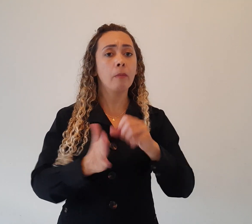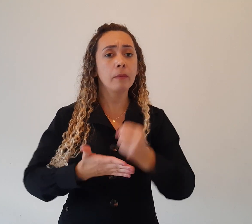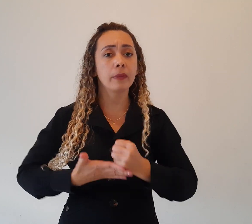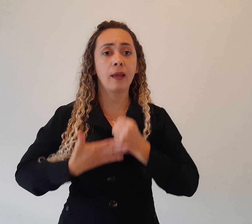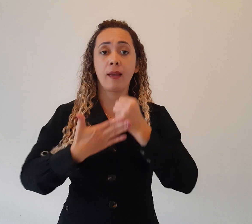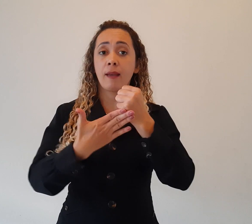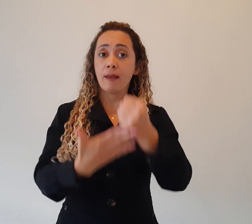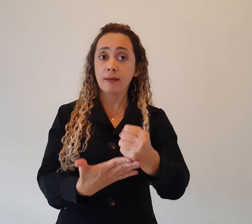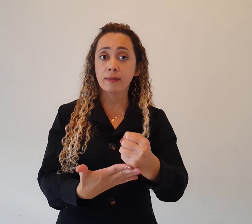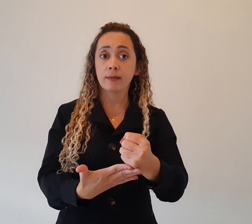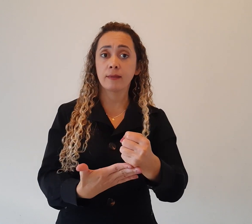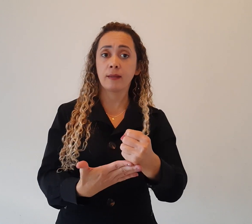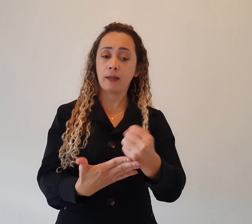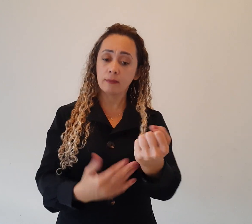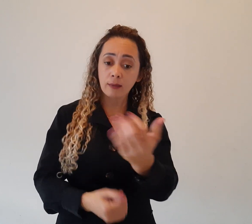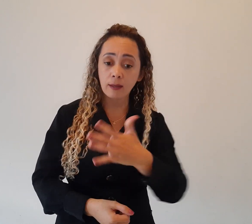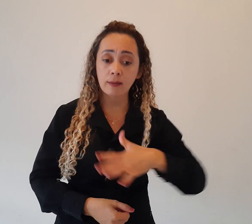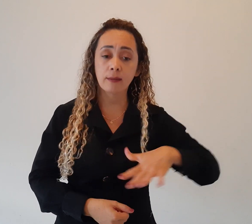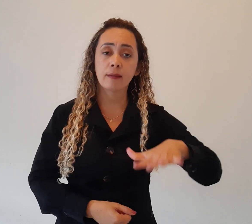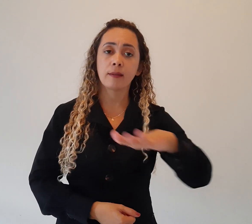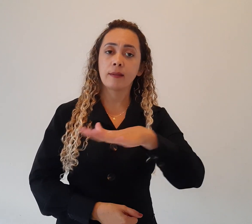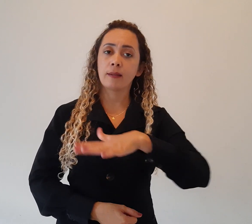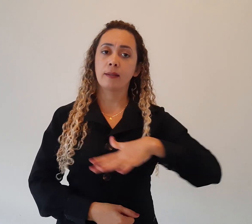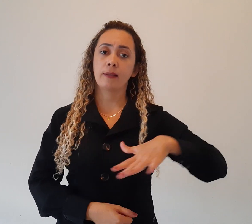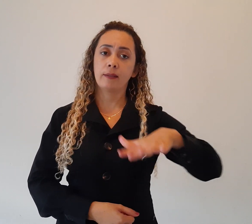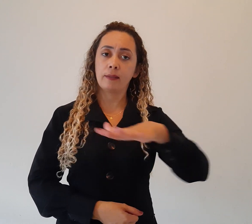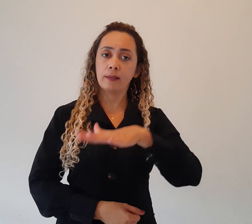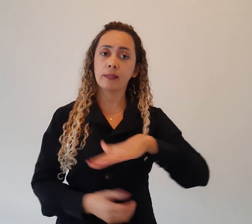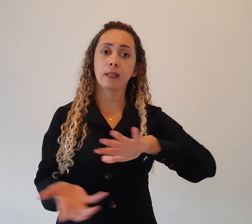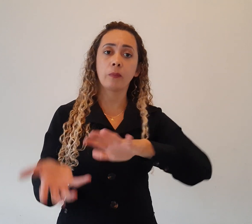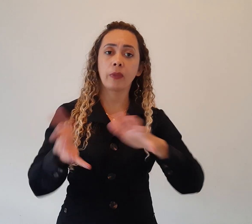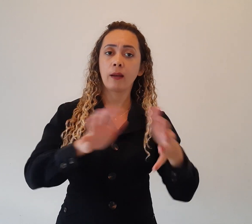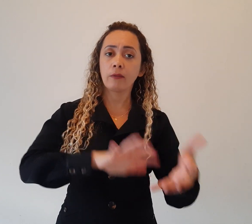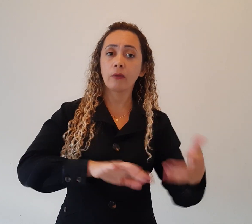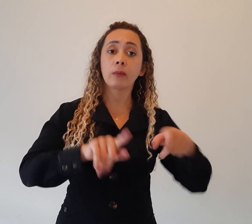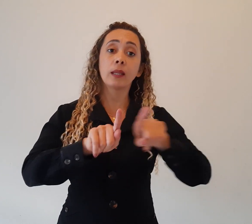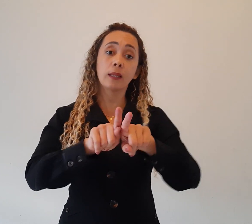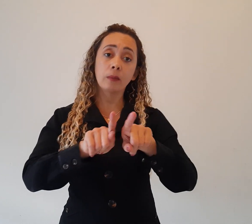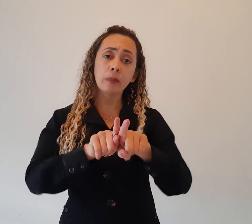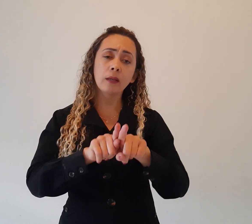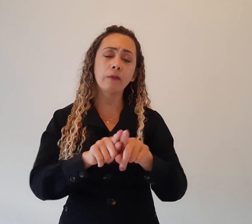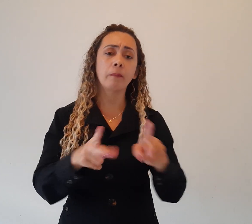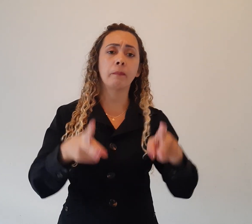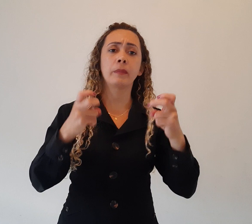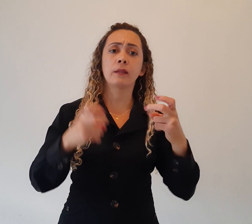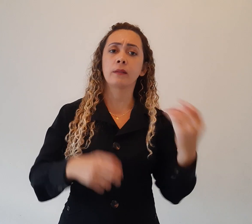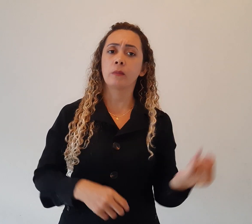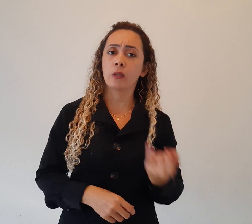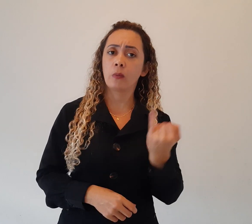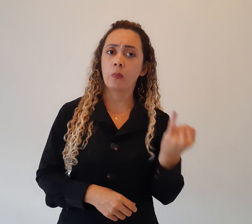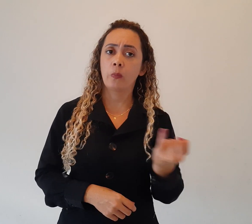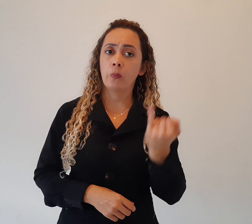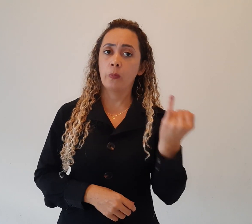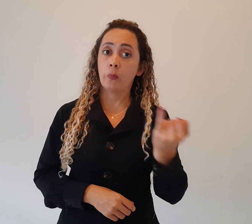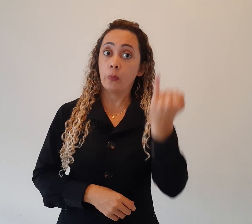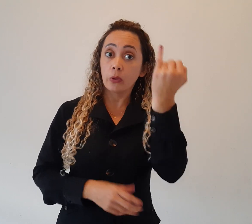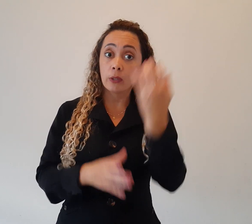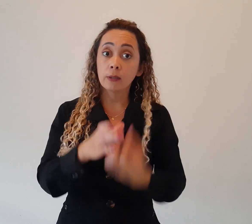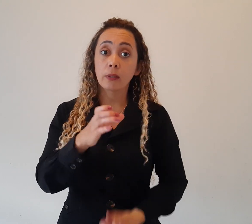palavra, esse campo que vai ser tomado pela reforma. Aí vamos ver, importância, da fundação da Companhia de Jesus, que vai vir para